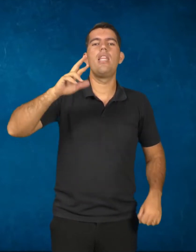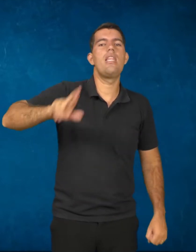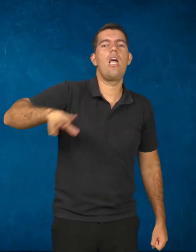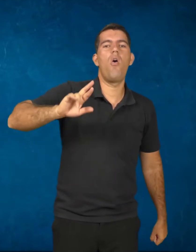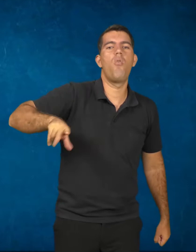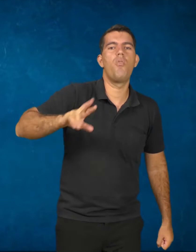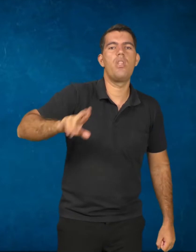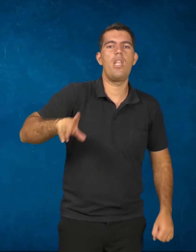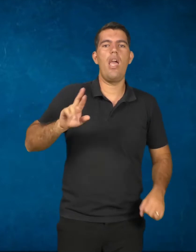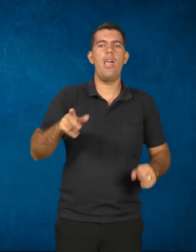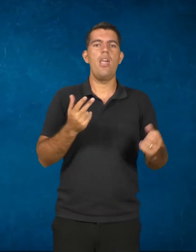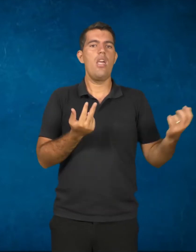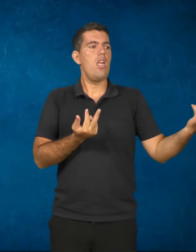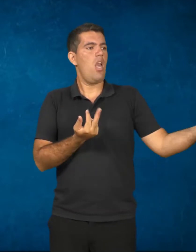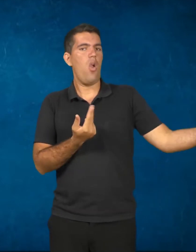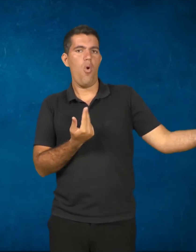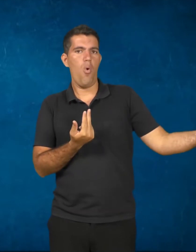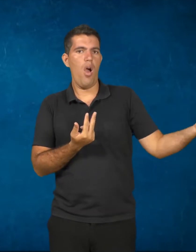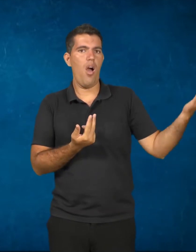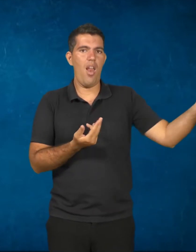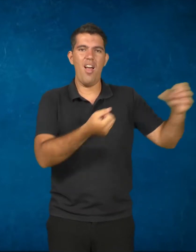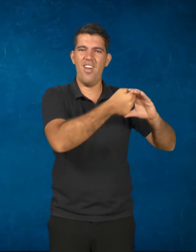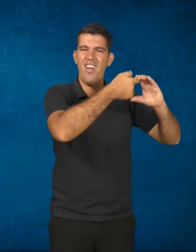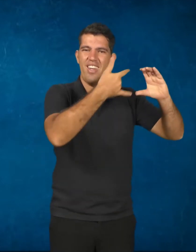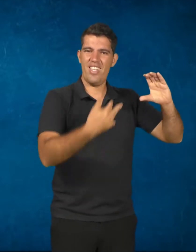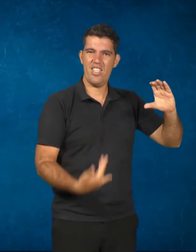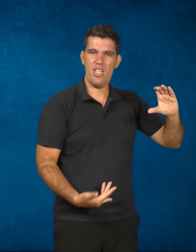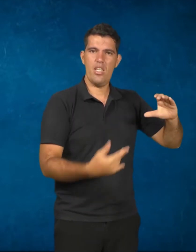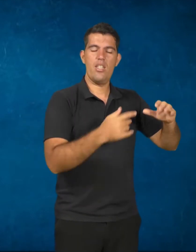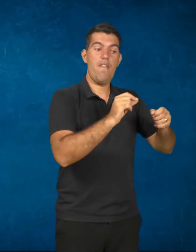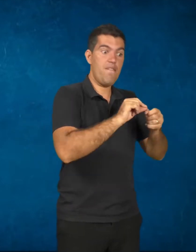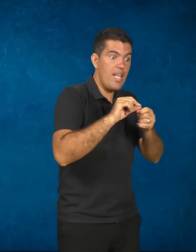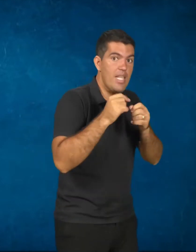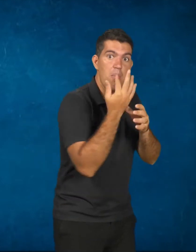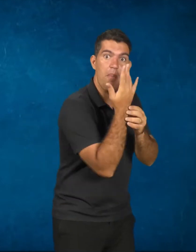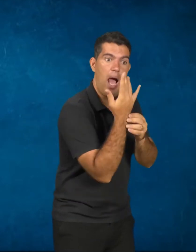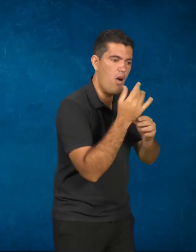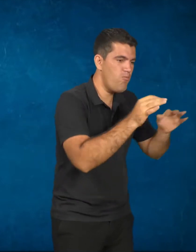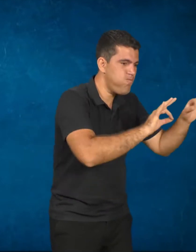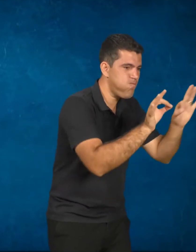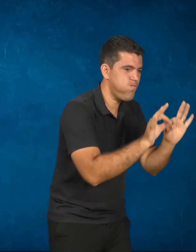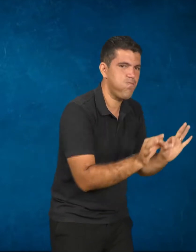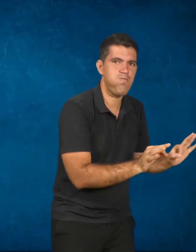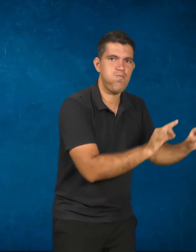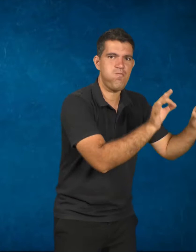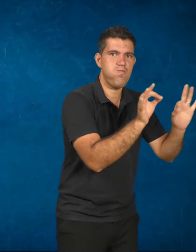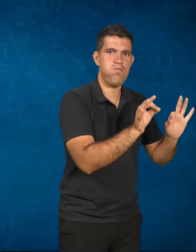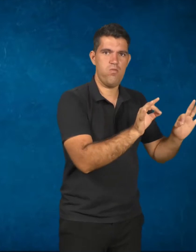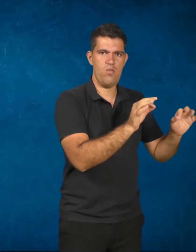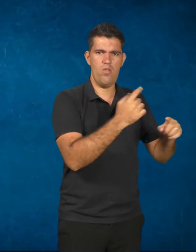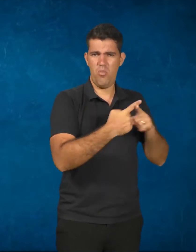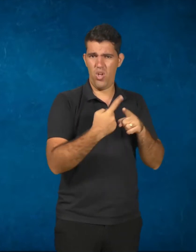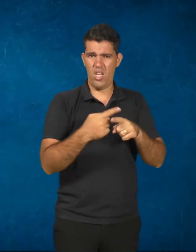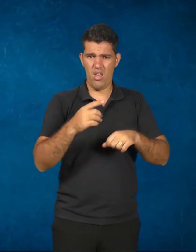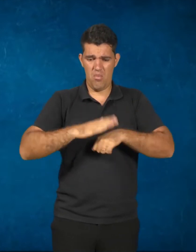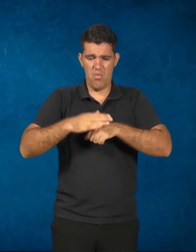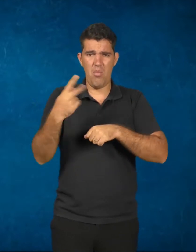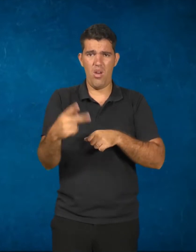as mesmas características de um trabalhador artesanal. Porque ele trabalha com peças, ele só está